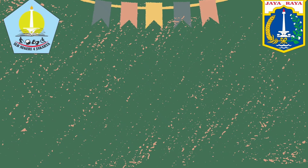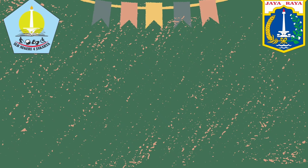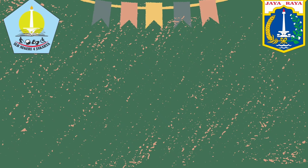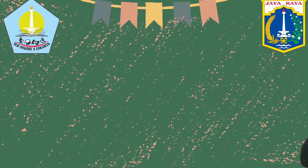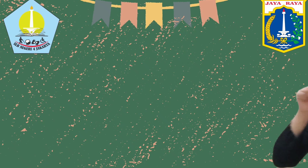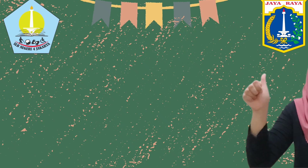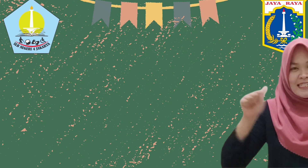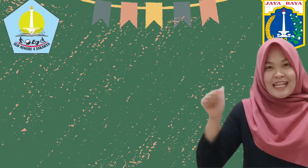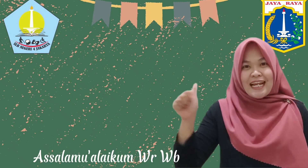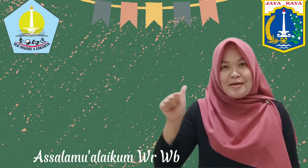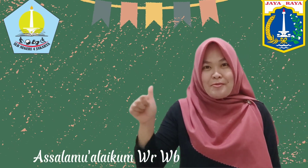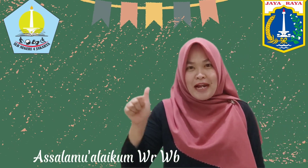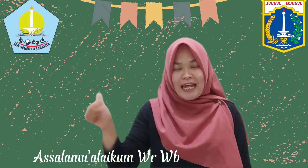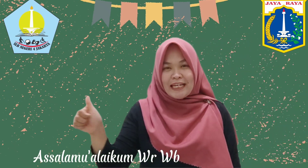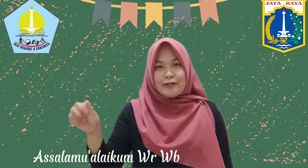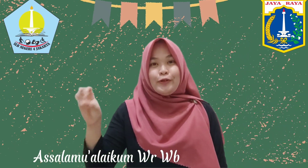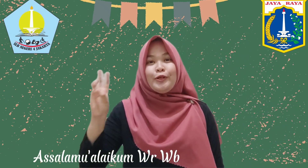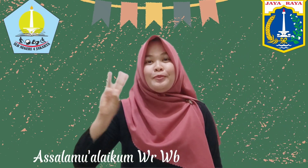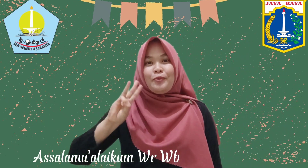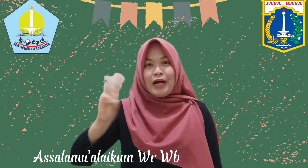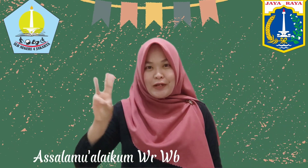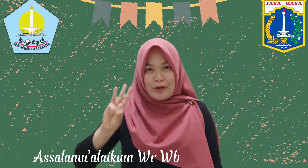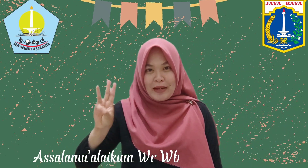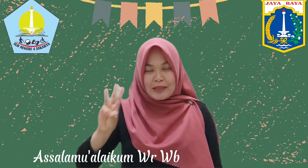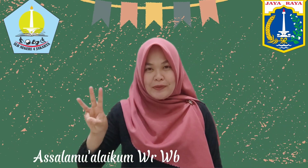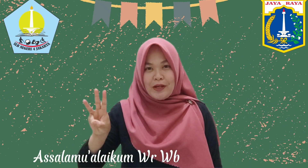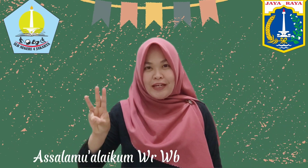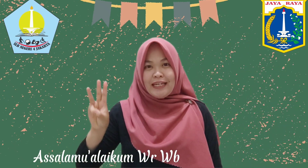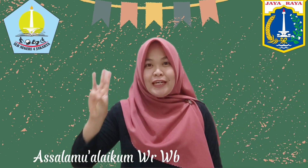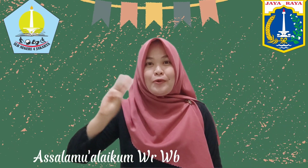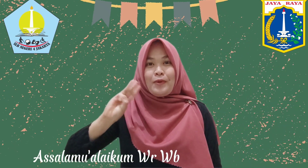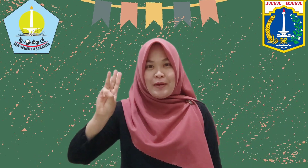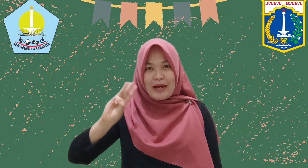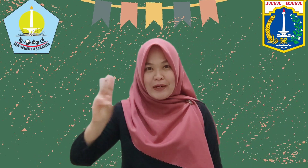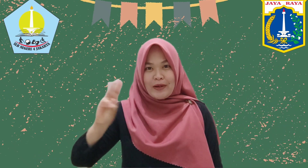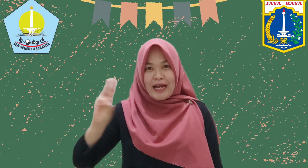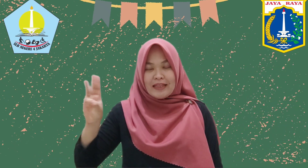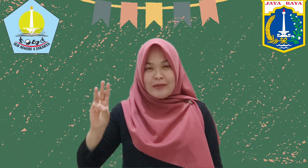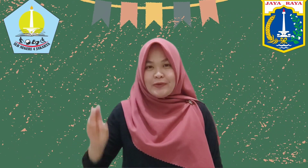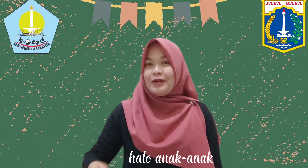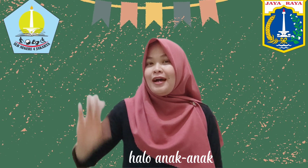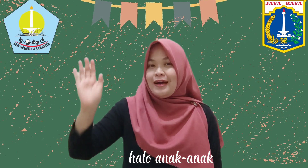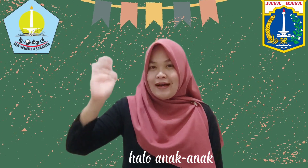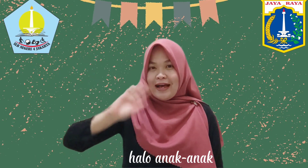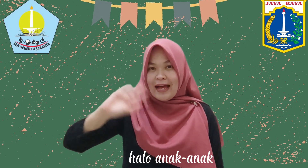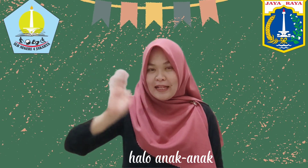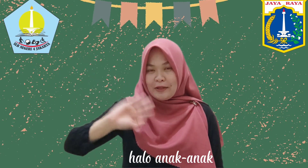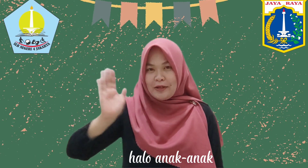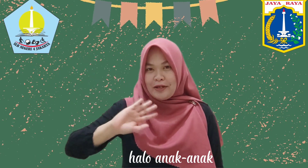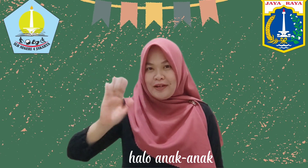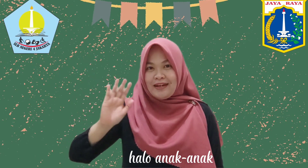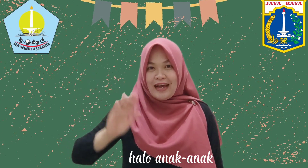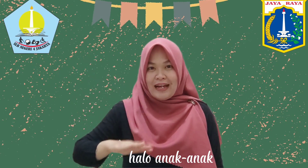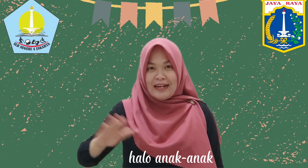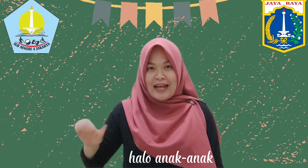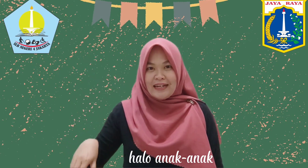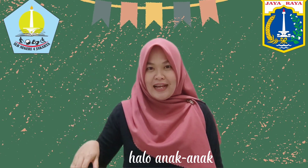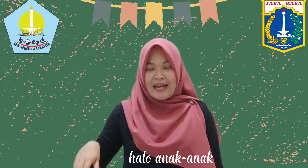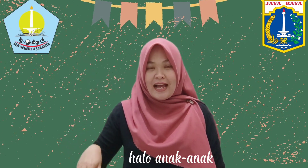Assalamualaikum warahmatullahi wabarakatuh Halo anak-anak